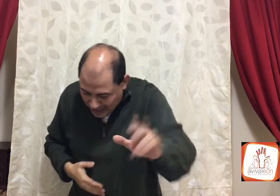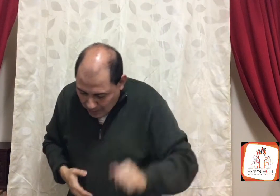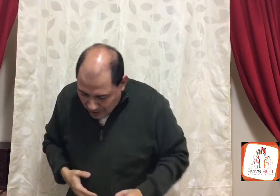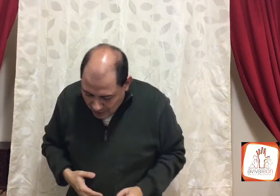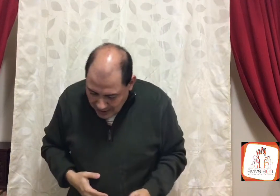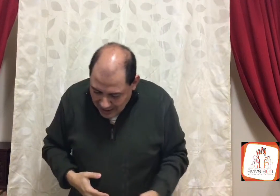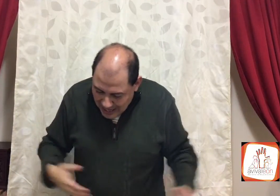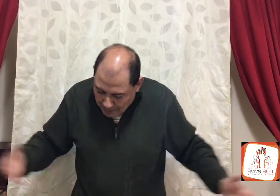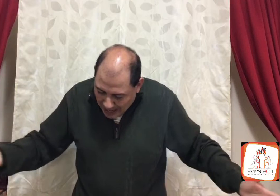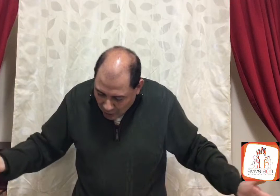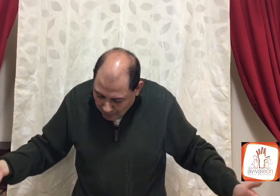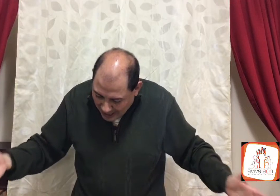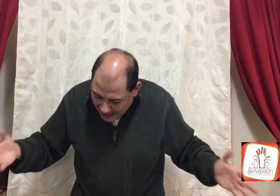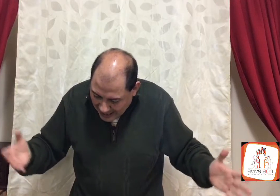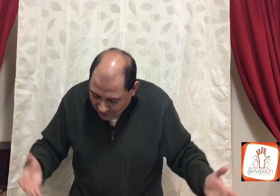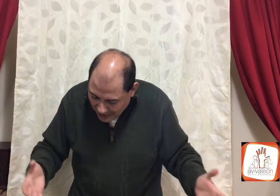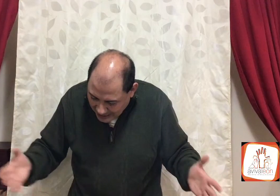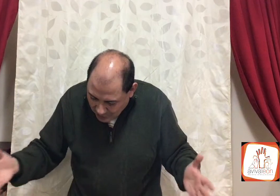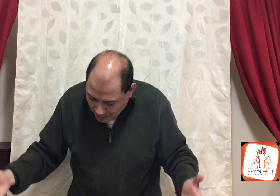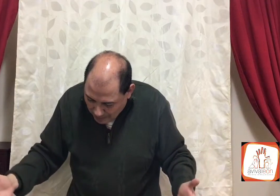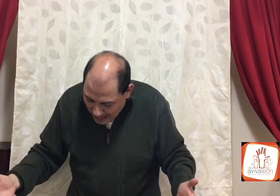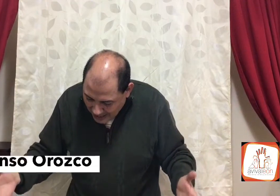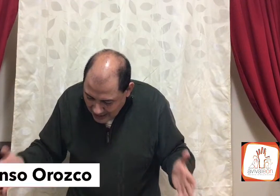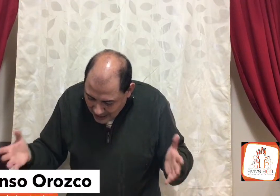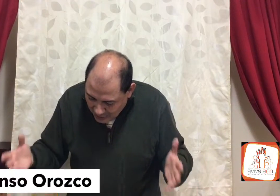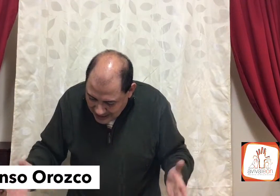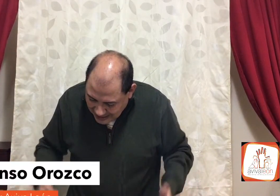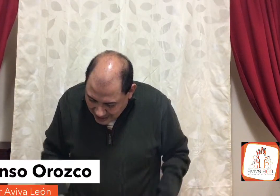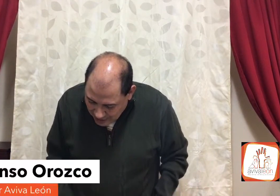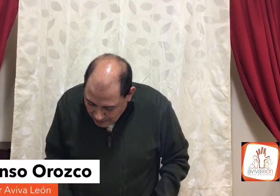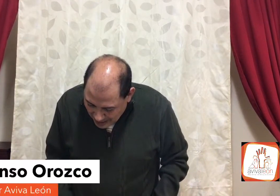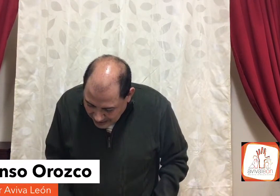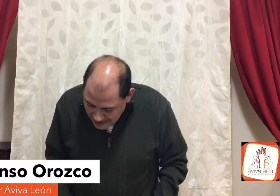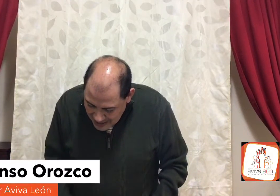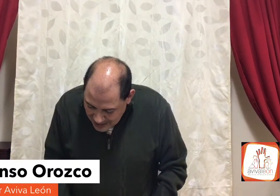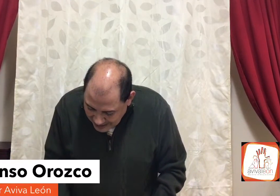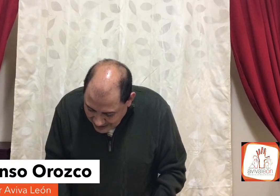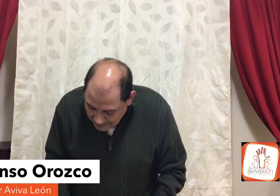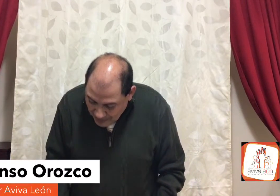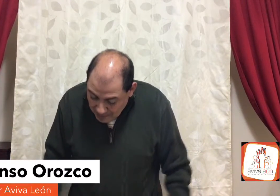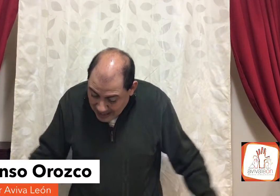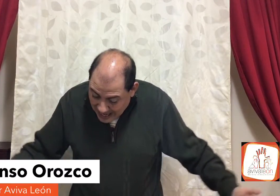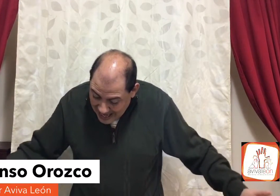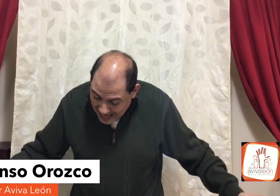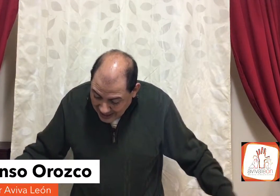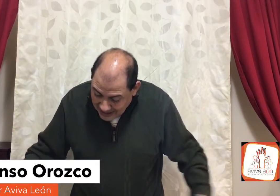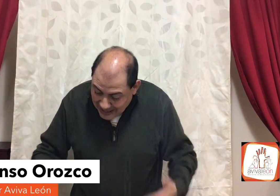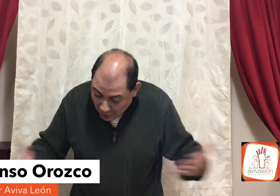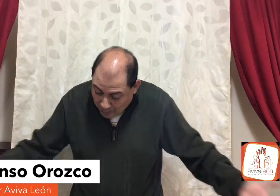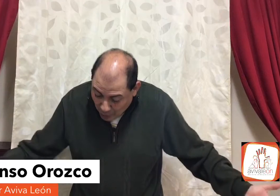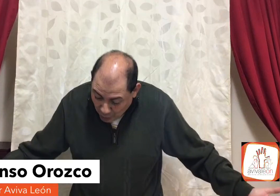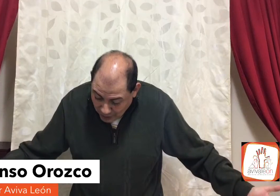rápido, le pagó para que fuera su papá, los 10 ciclos de patas, y dice, mi caía, se compró uno,